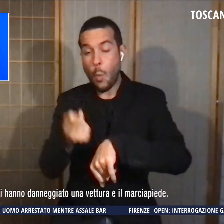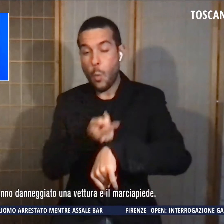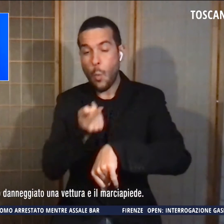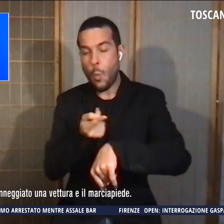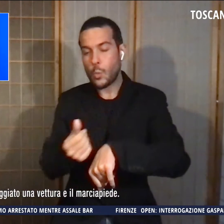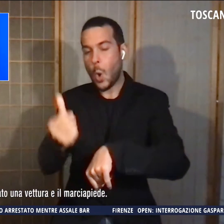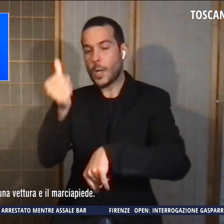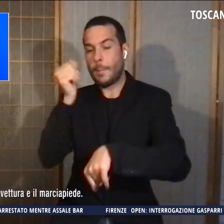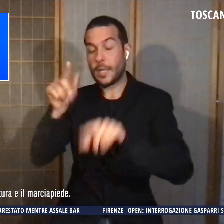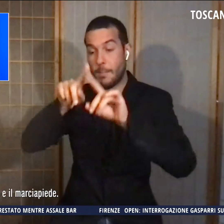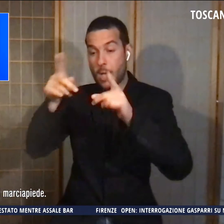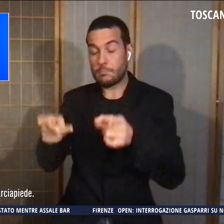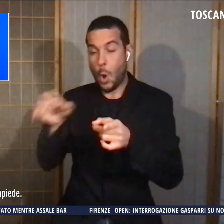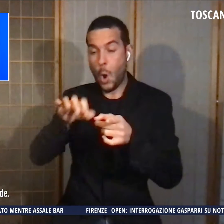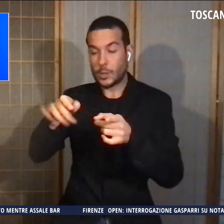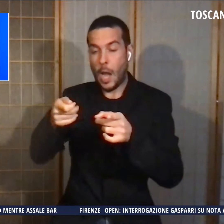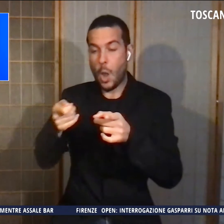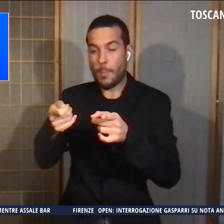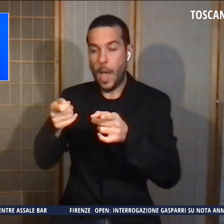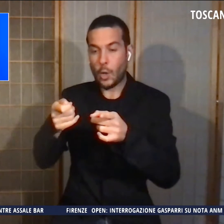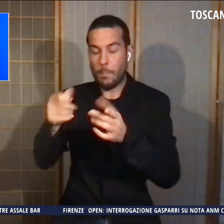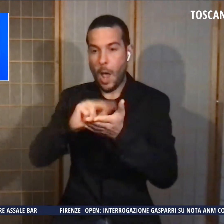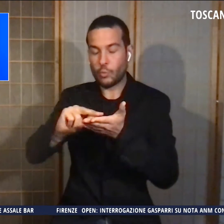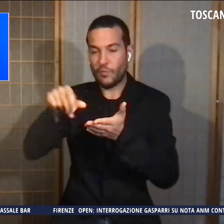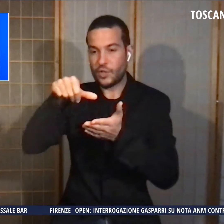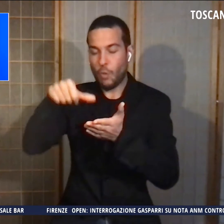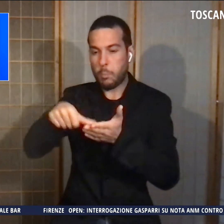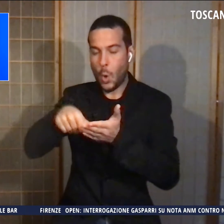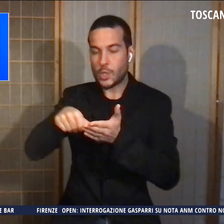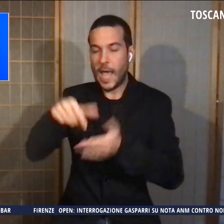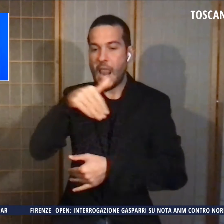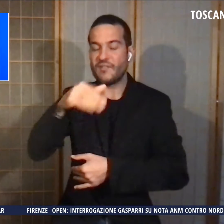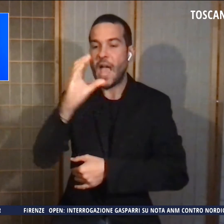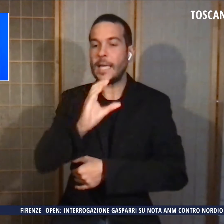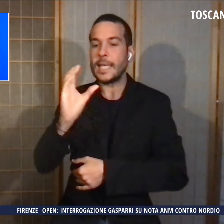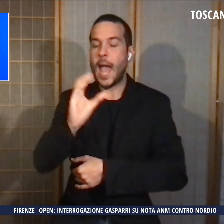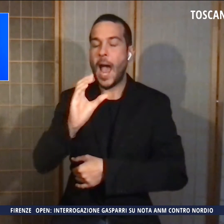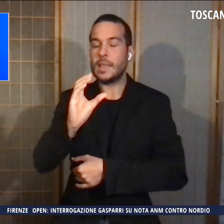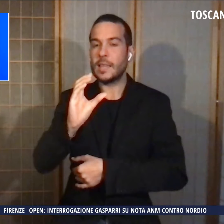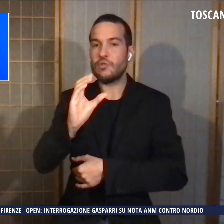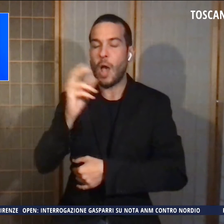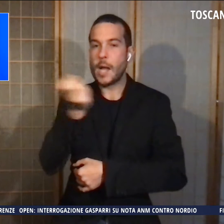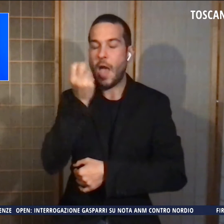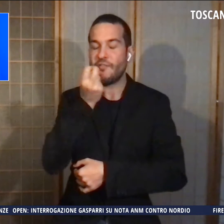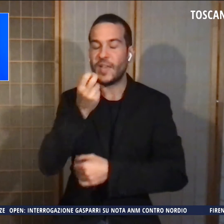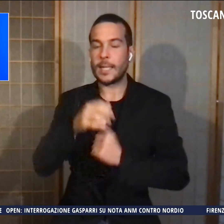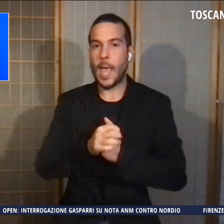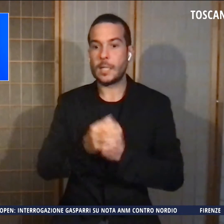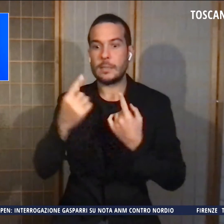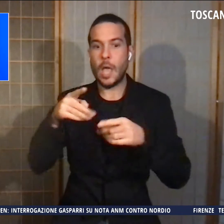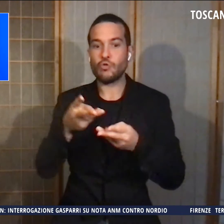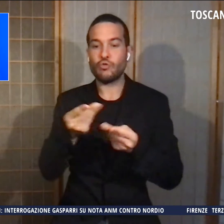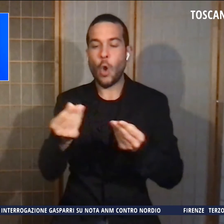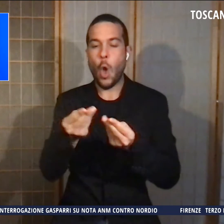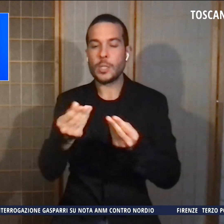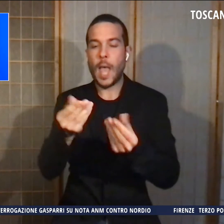di un ufficio postale in via Chiantigiana a Firenze. È stata usata una sostanza infiammabile, non